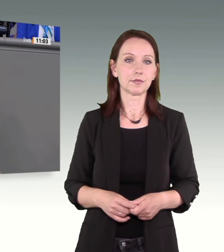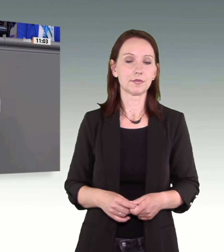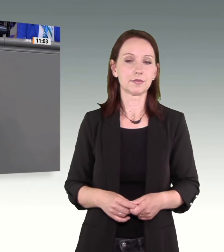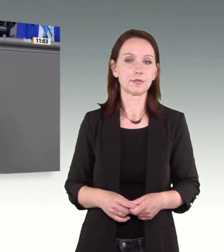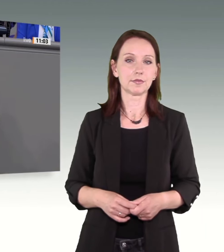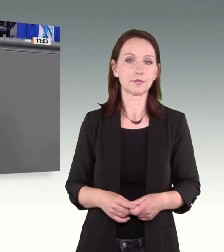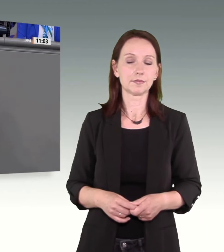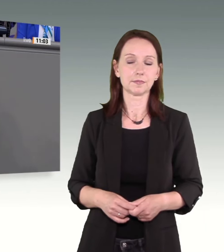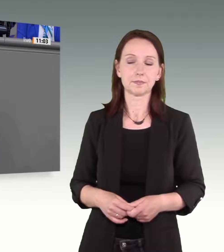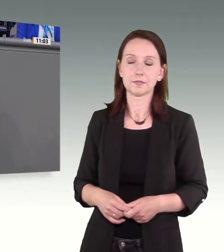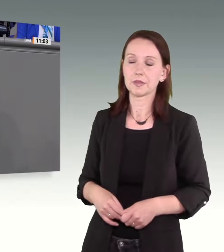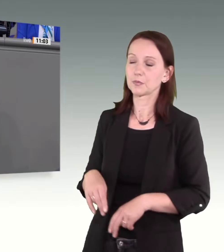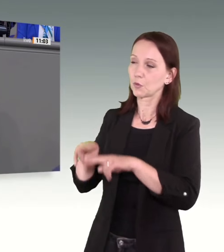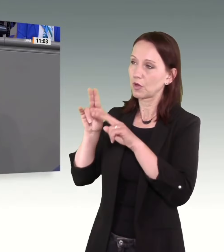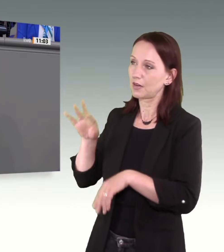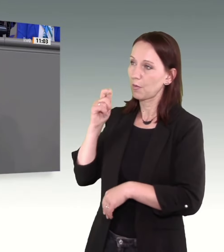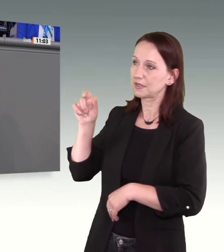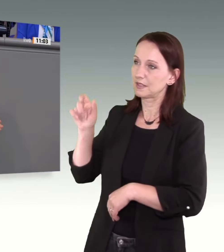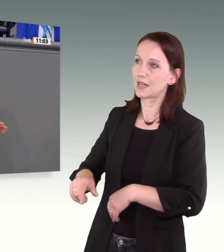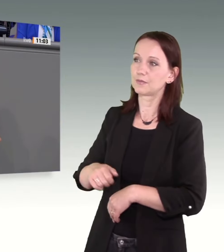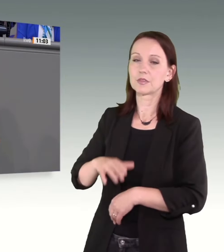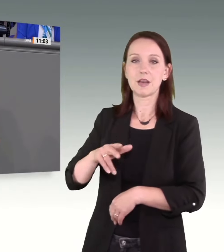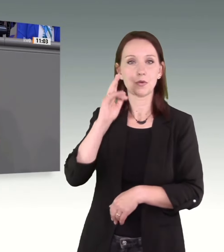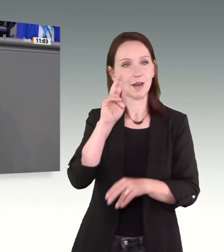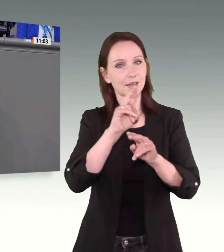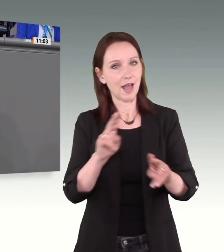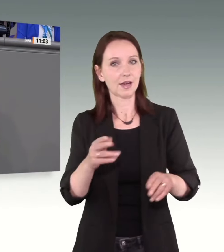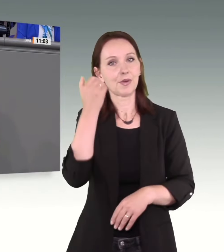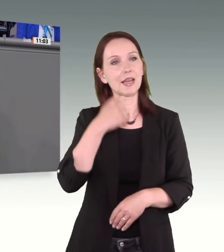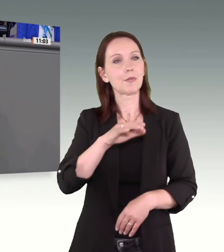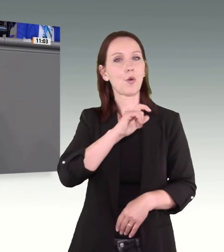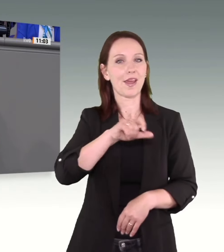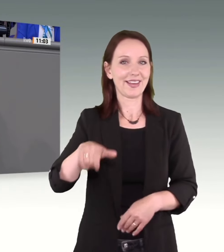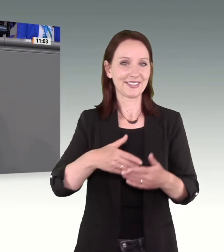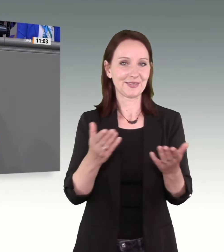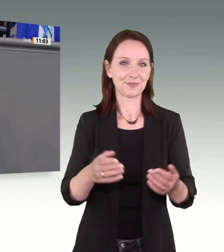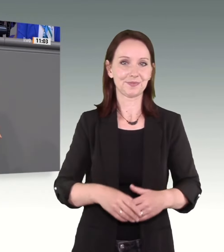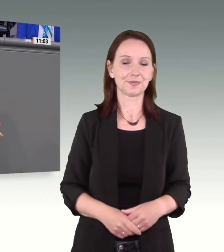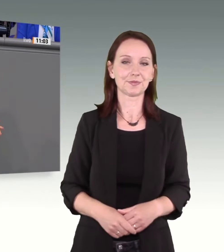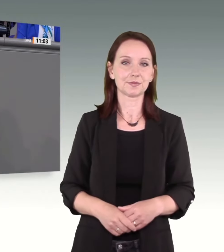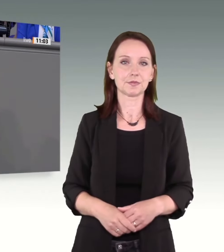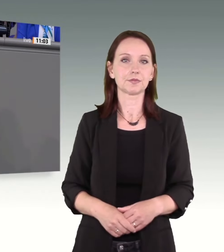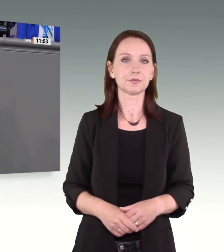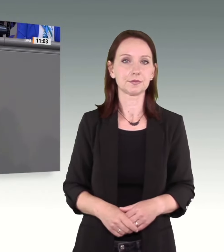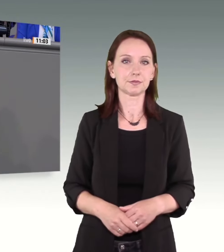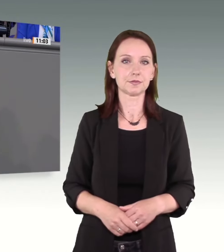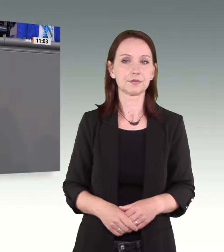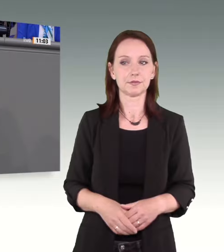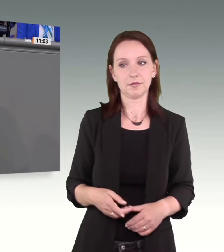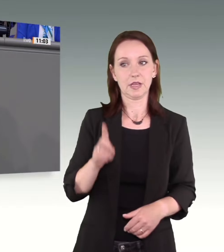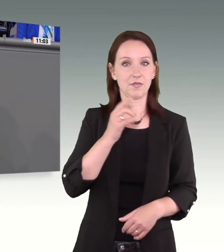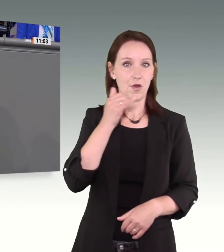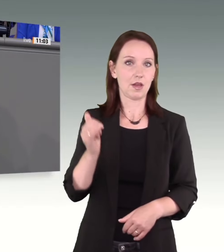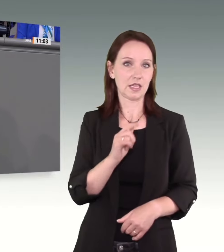Sehr geehrte Frau Präsidentin! Meine sehr geehrten Damen und Herren, liebe Kolleginnen und Kollegen! Im vergangenen Jahr wurden über